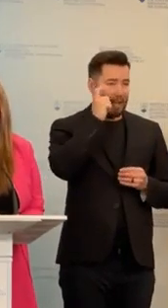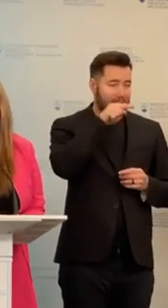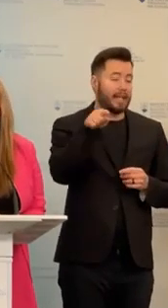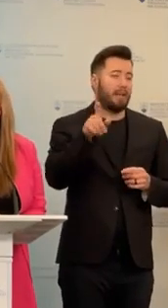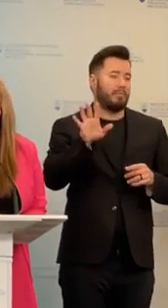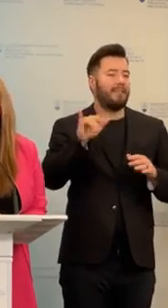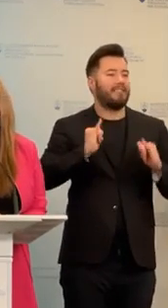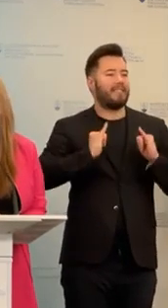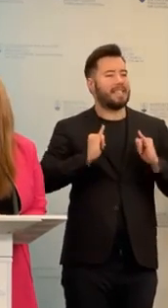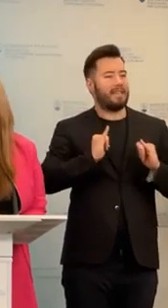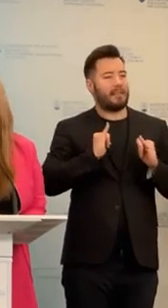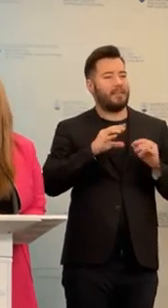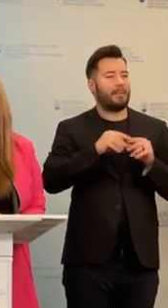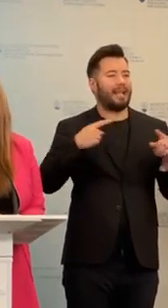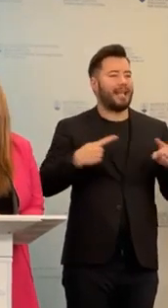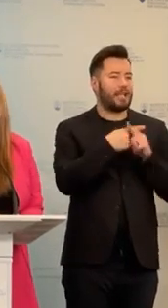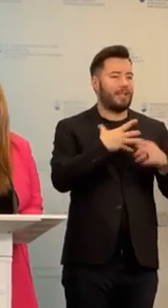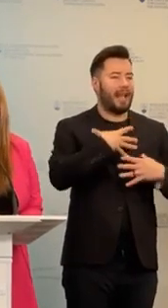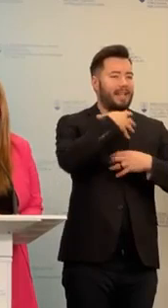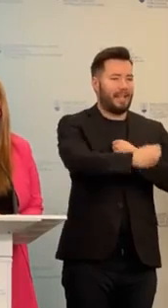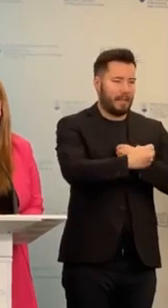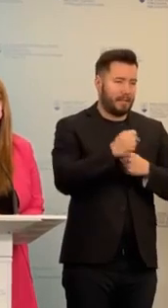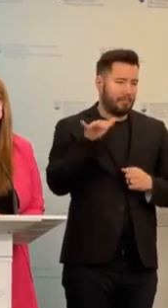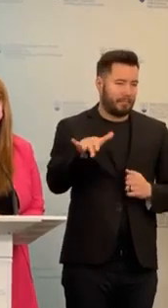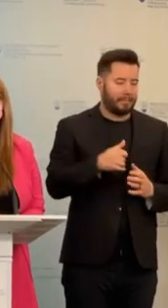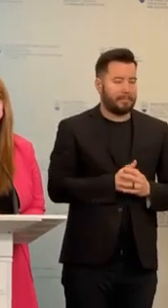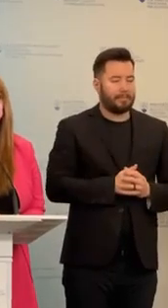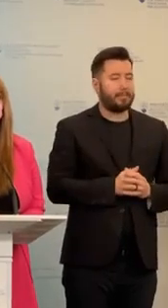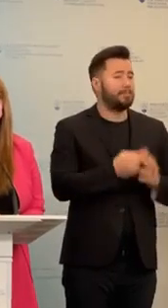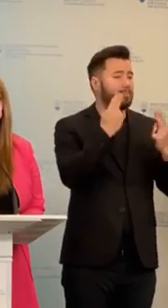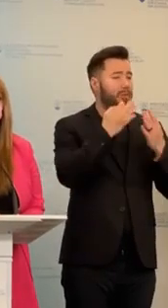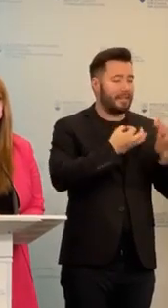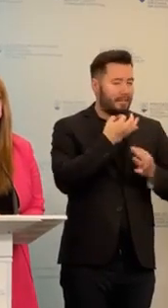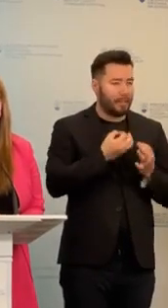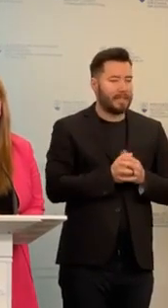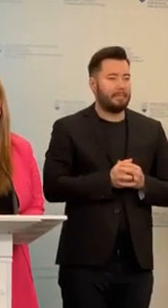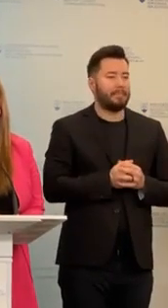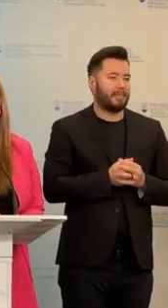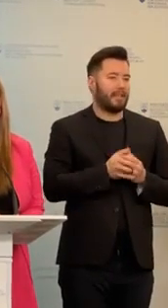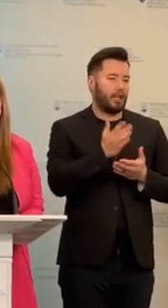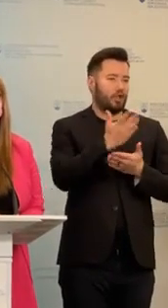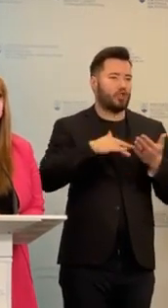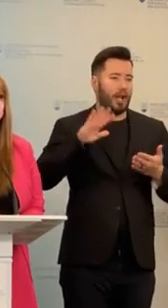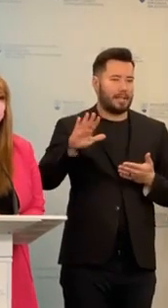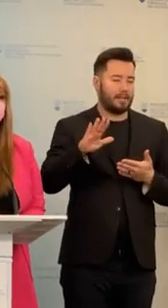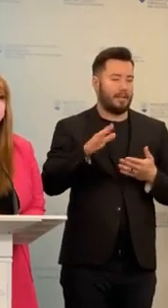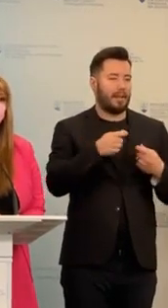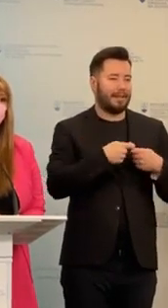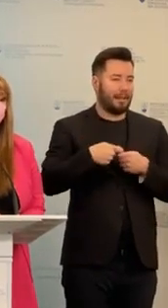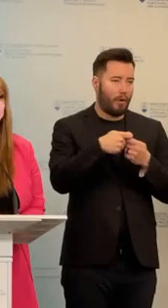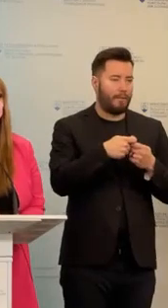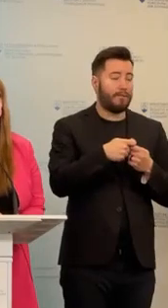krízové intervencie. Jednou dôležitou informáciou je, že súčasťou týchto tímov sú aj ľudia alebo daje možnosť z ukrajinských